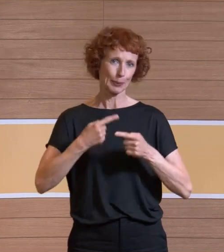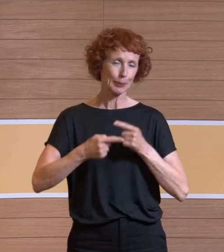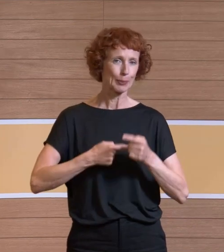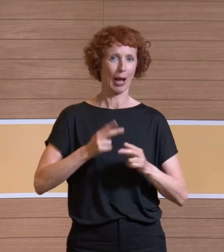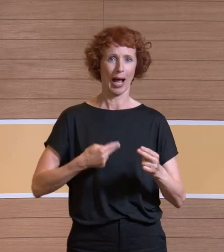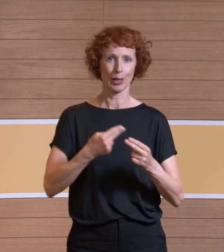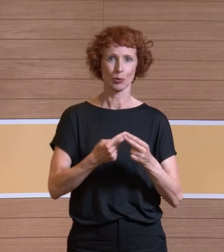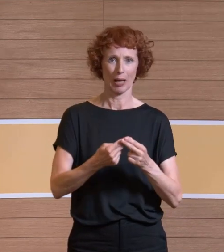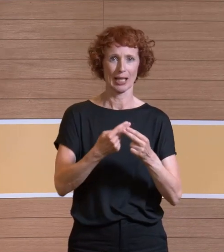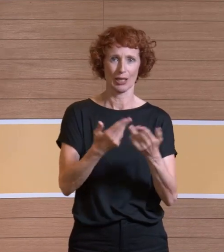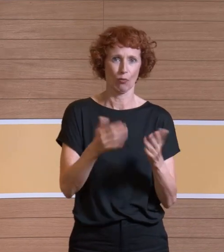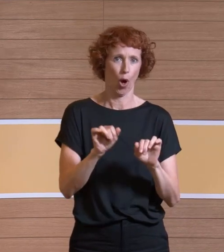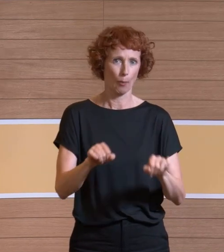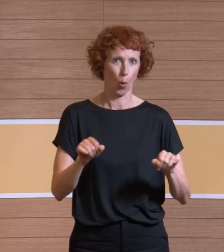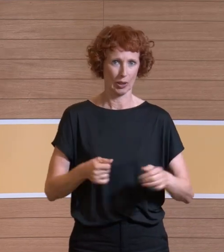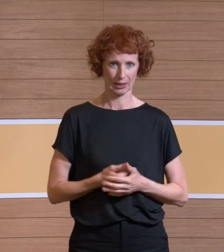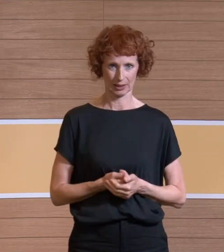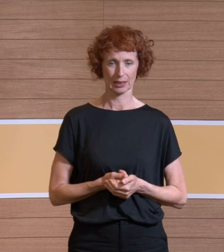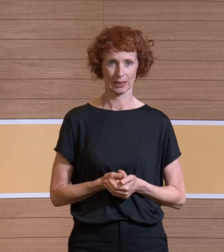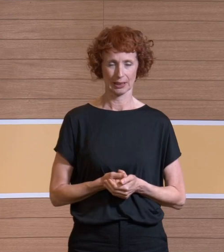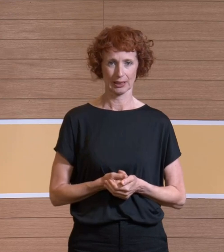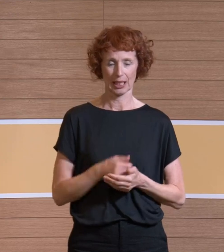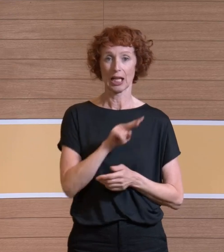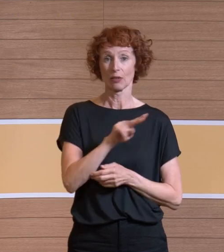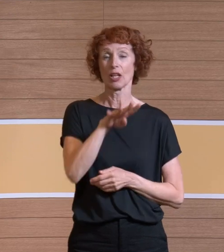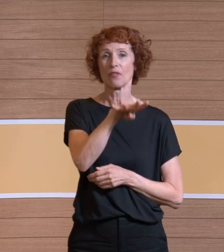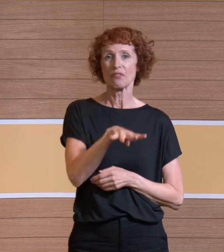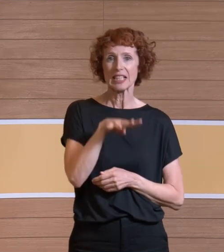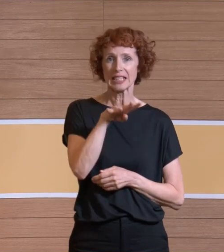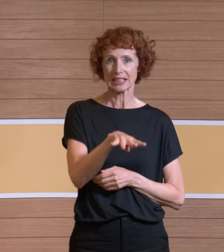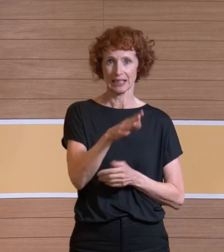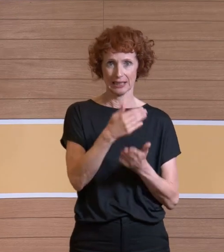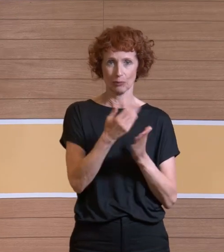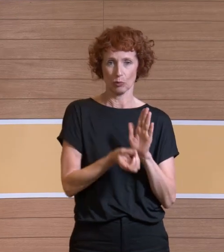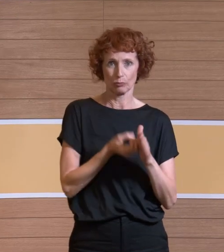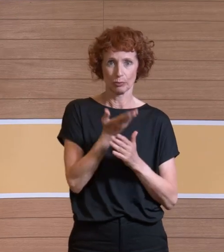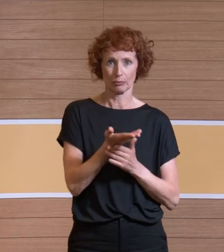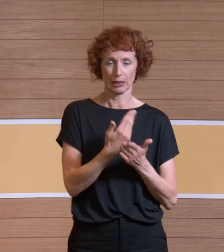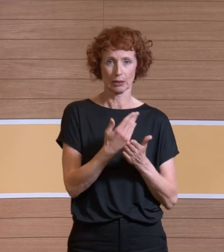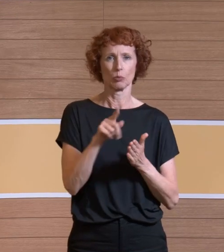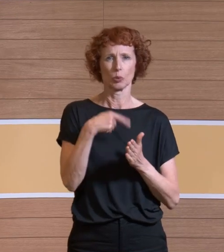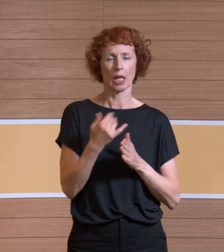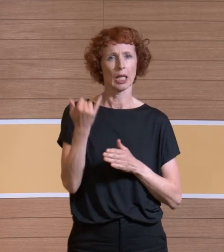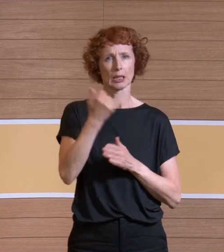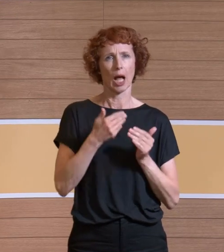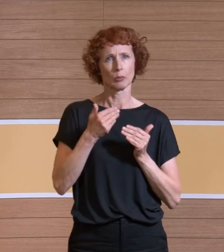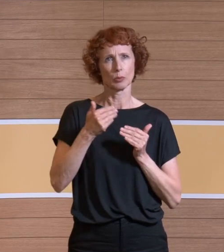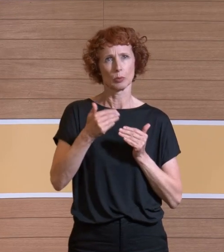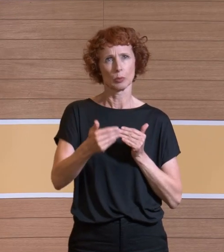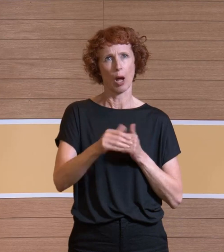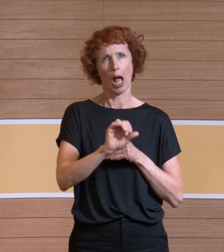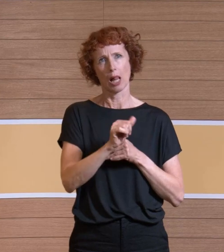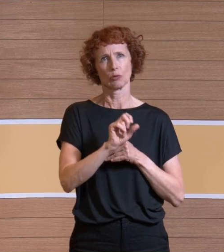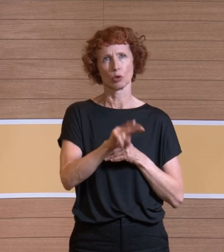anzupassen, wo es denn nötig ist. Die TGS ist jetzt von 2014 erstellt worden, dann also in den Jahren 2011,